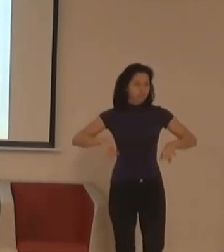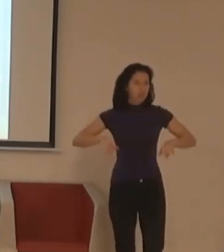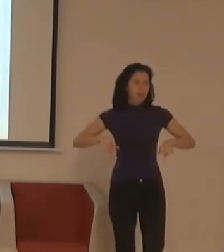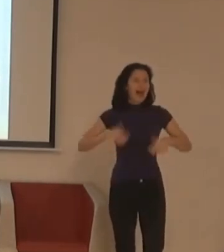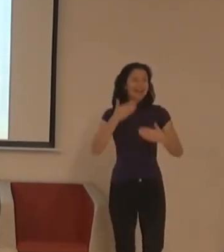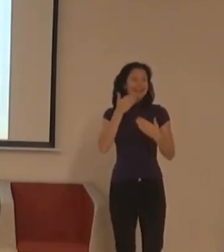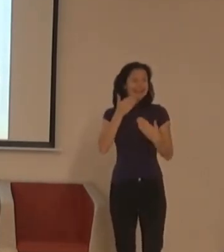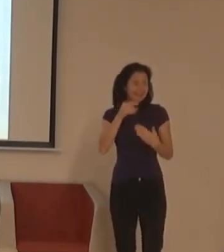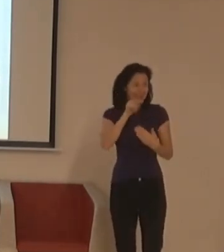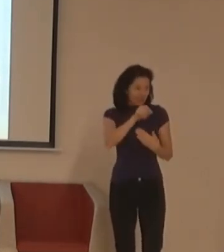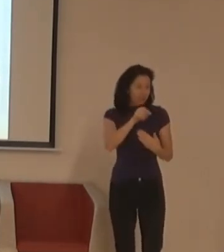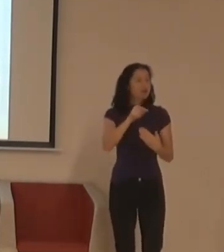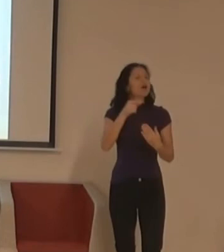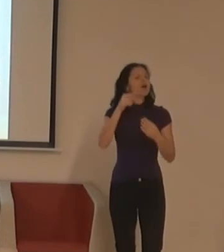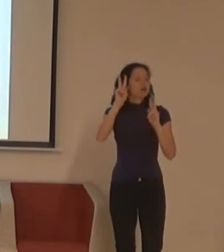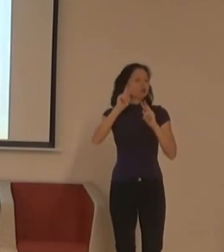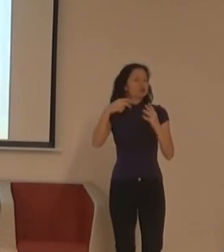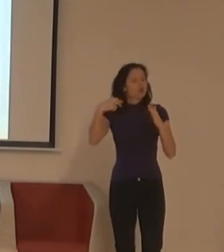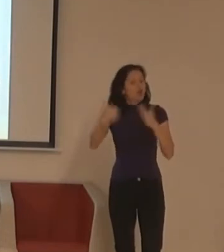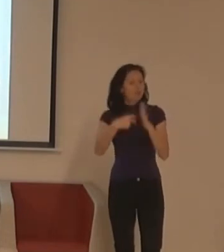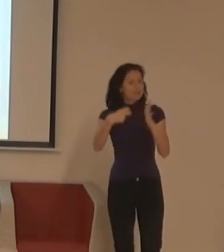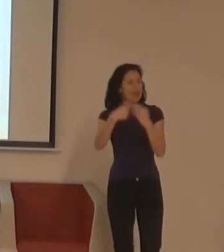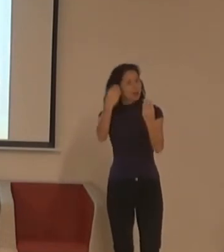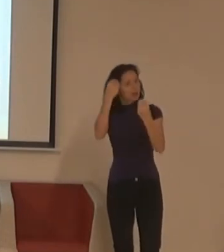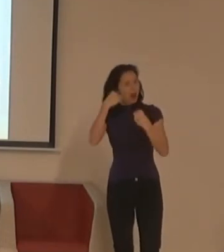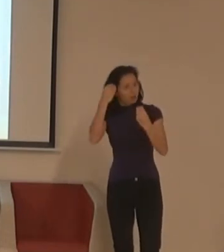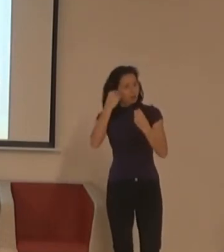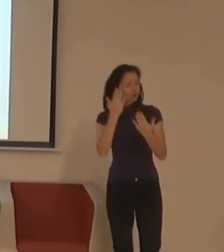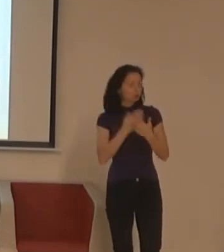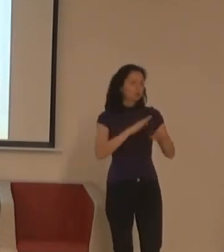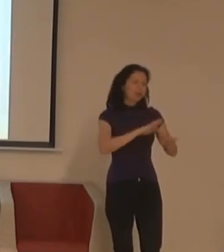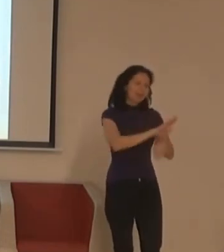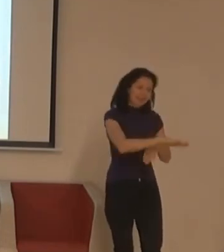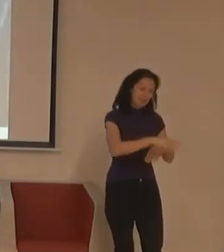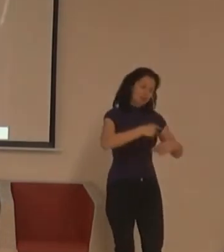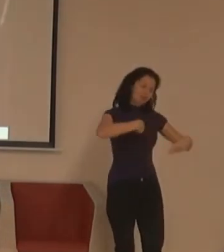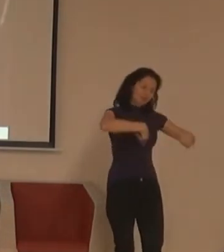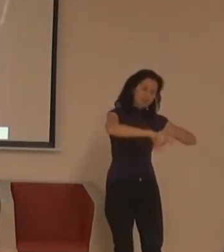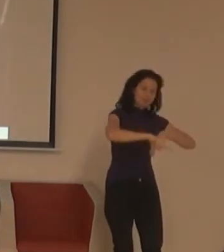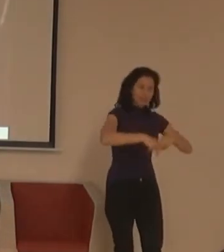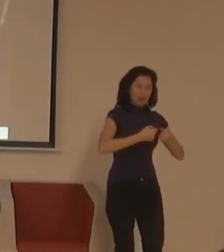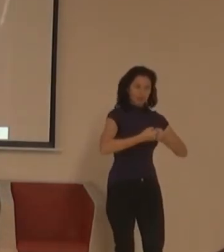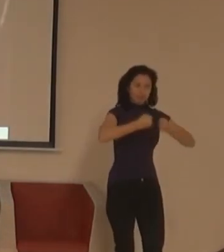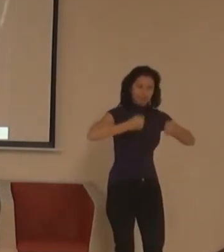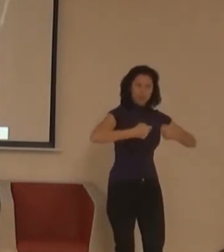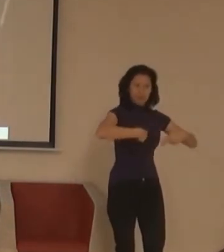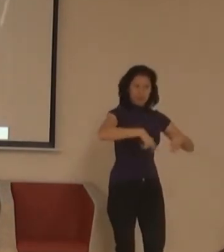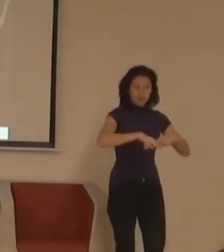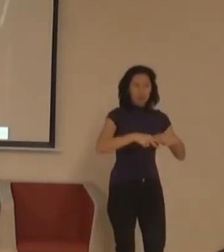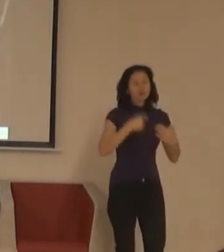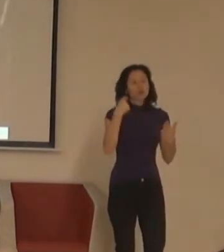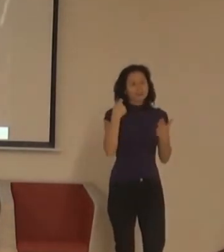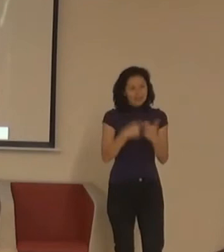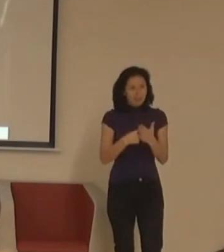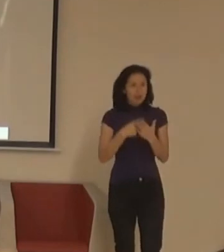působí jako osvěta, zároveň působí trošku jako reklama, děláme ty věci, informujeme ve znakovém jazyce. A